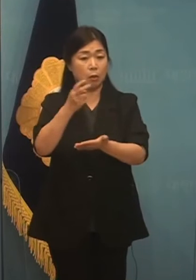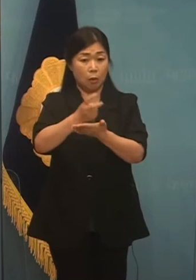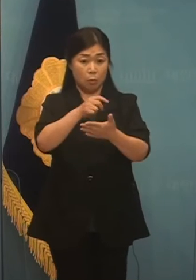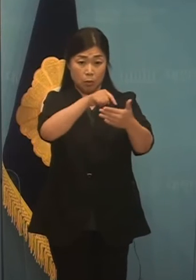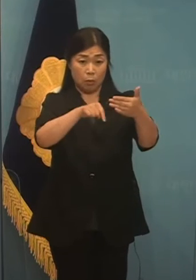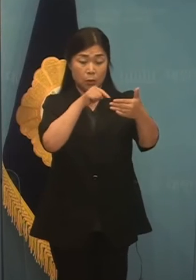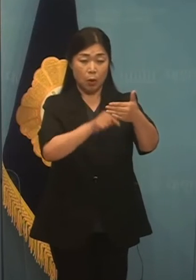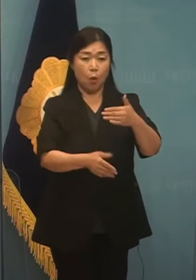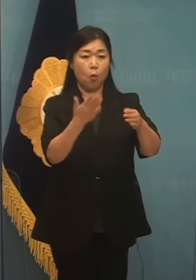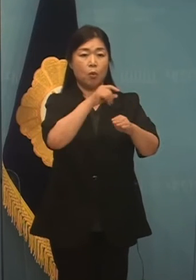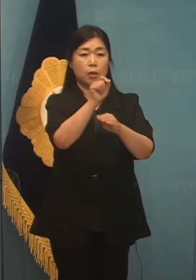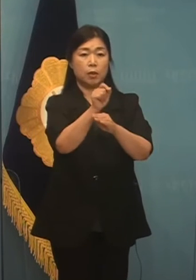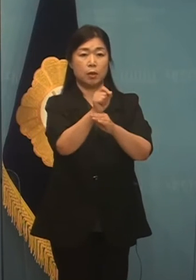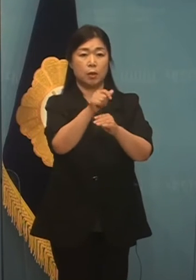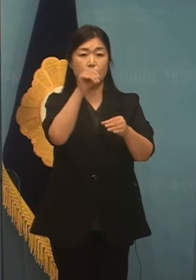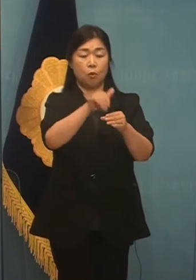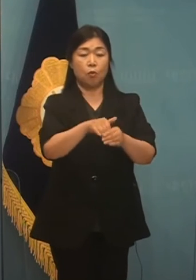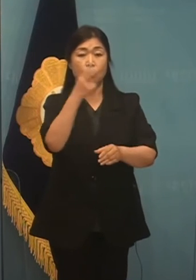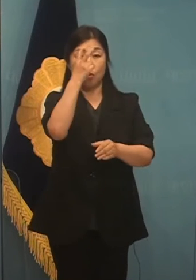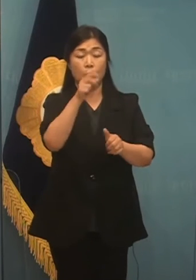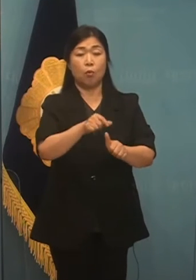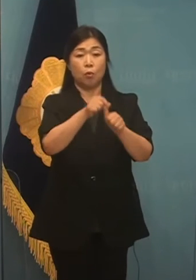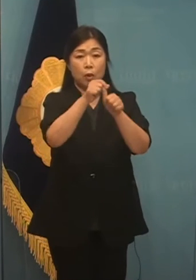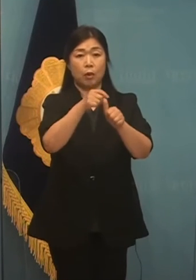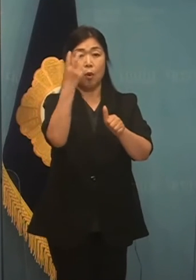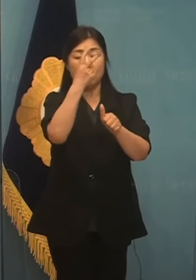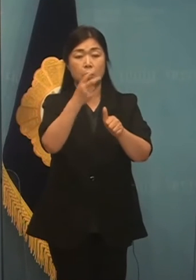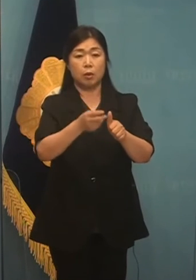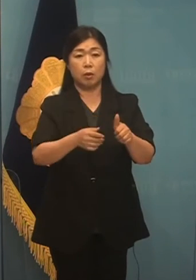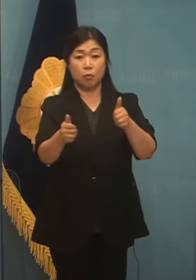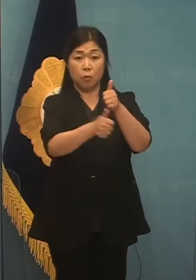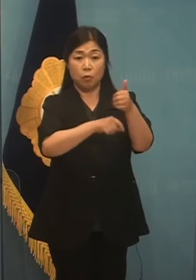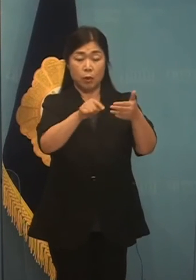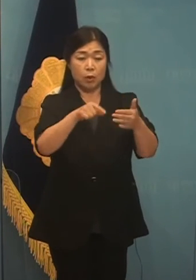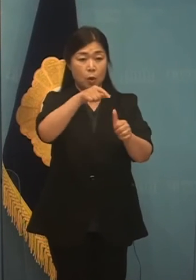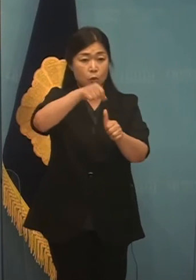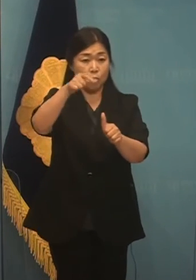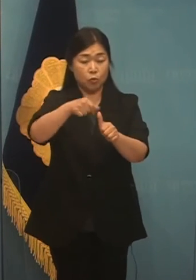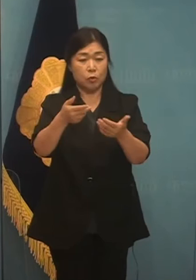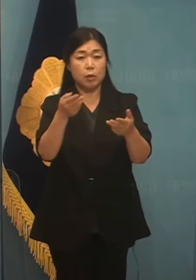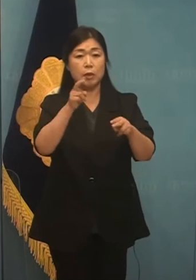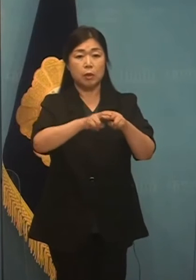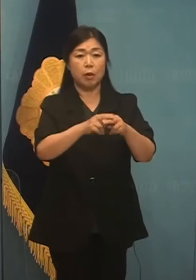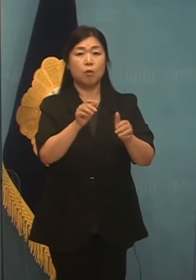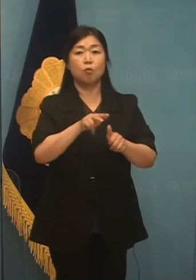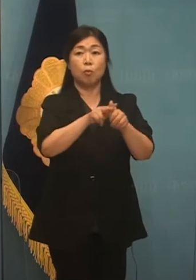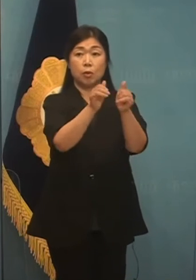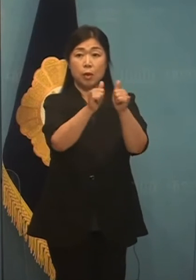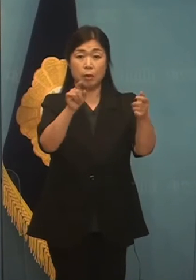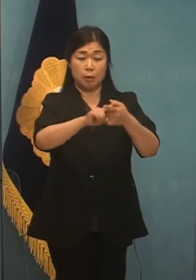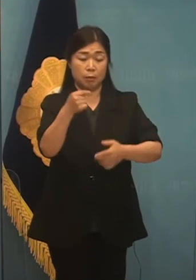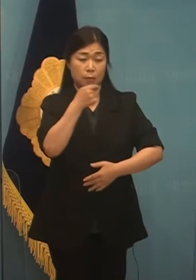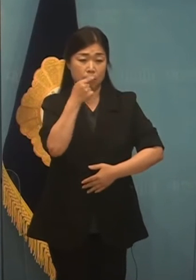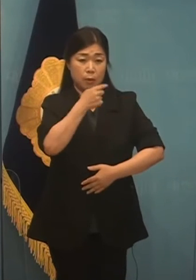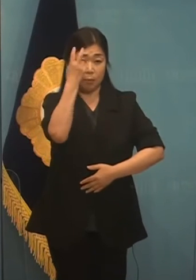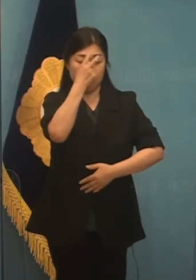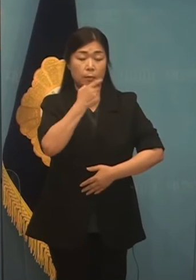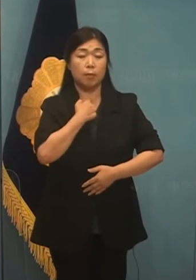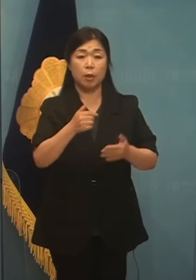공직선거후보자 검증위원회에서 선출직 후보에 대해 엄격한 검증과정을 거쳐왔습니다.